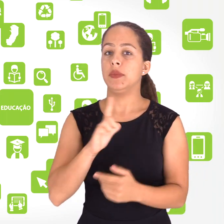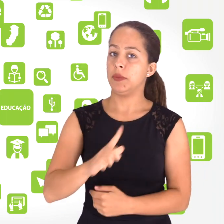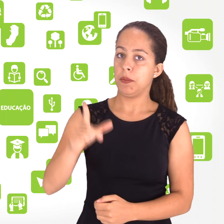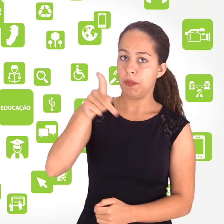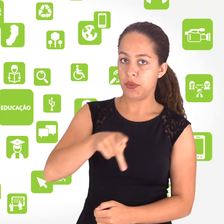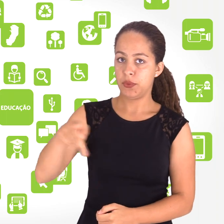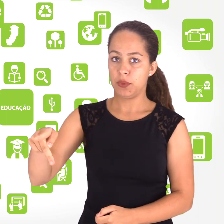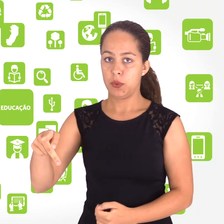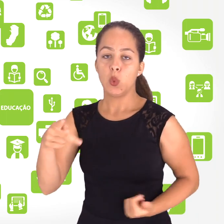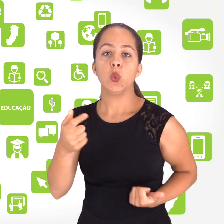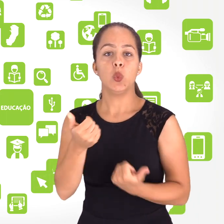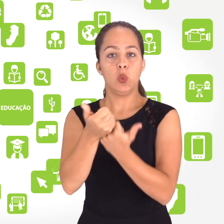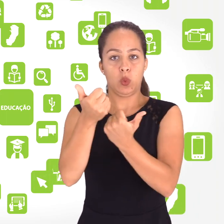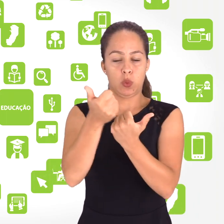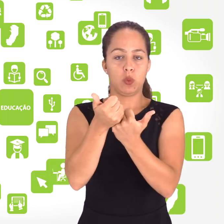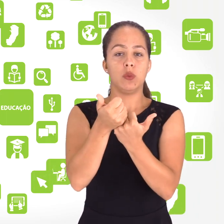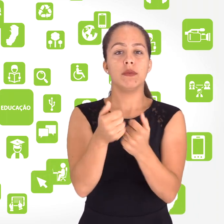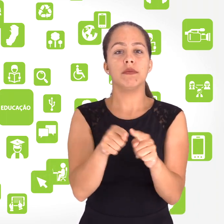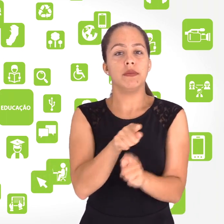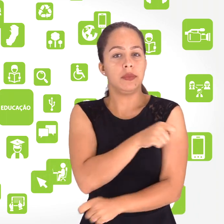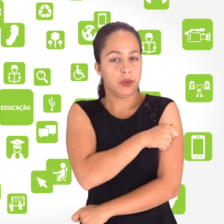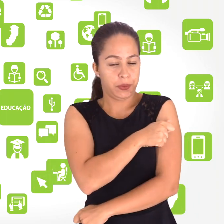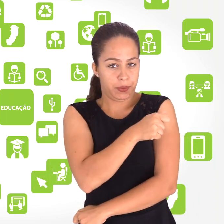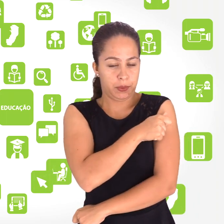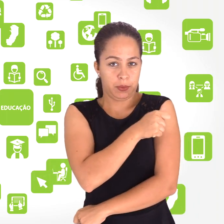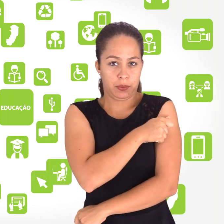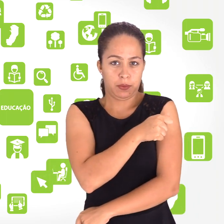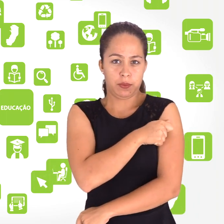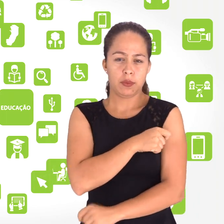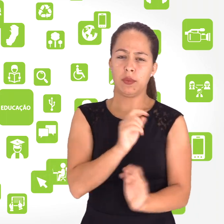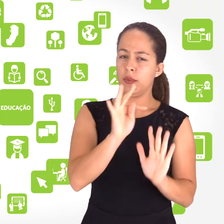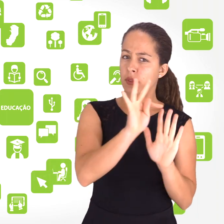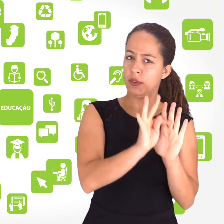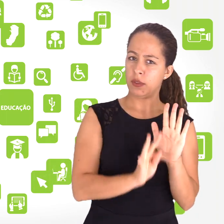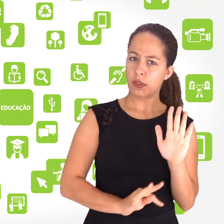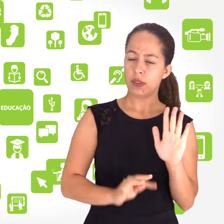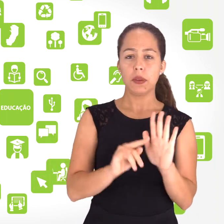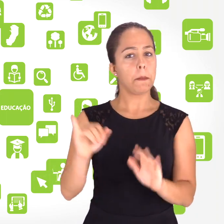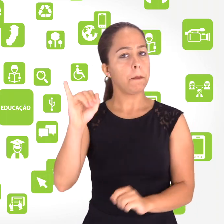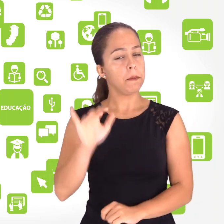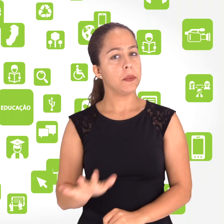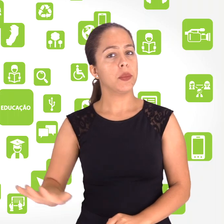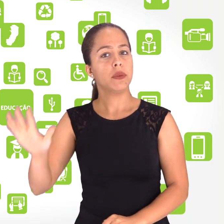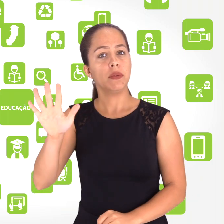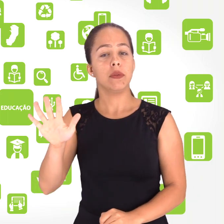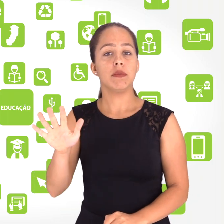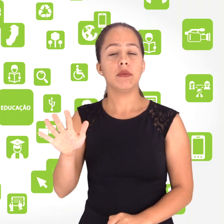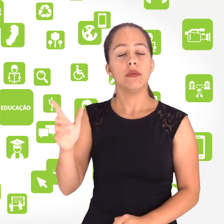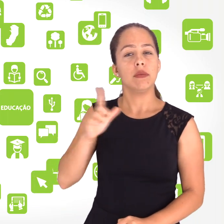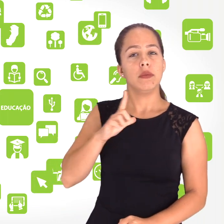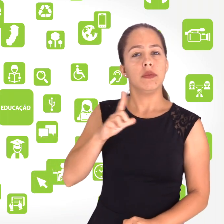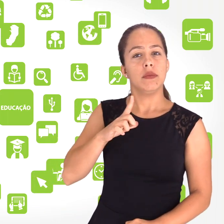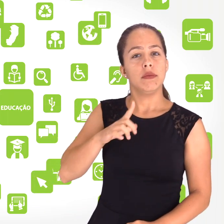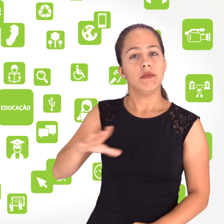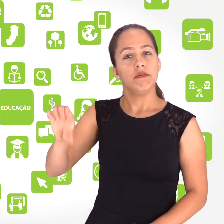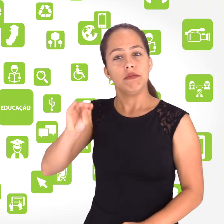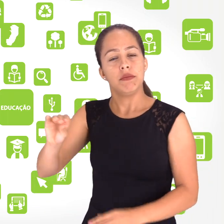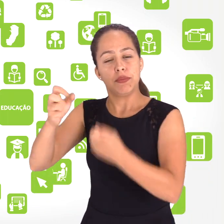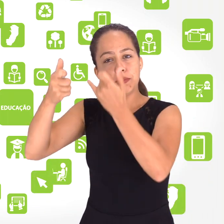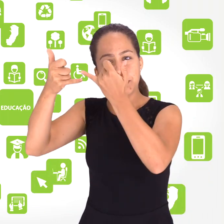em constante contato os professores, os tutores, os alunos, textos, imagens,